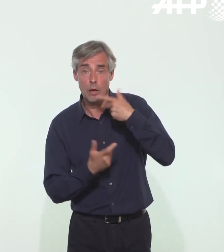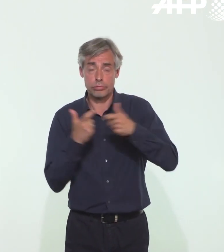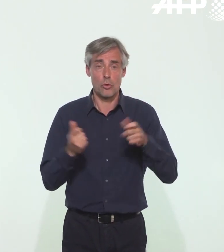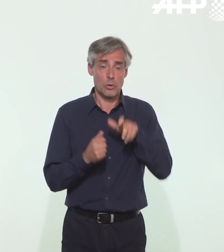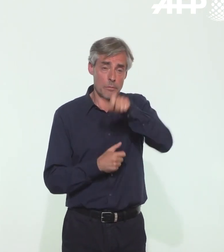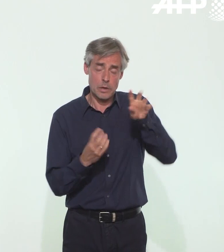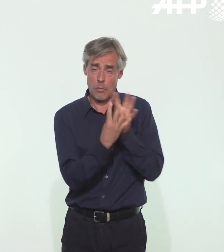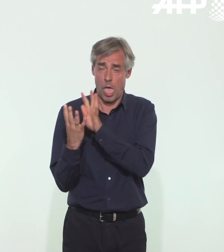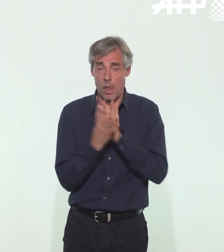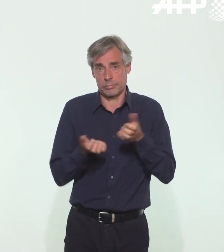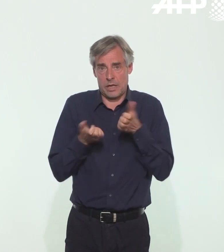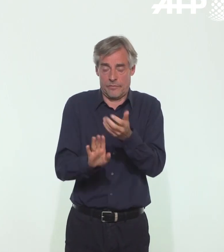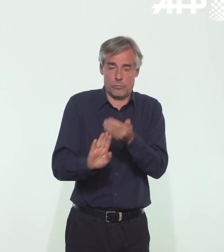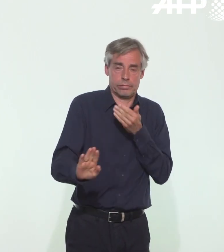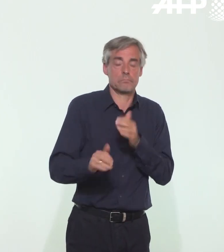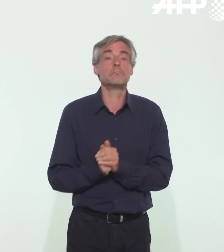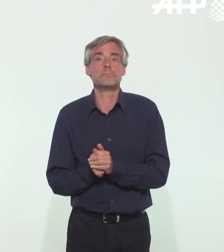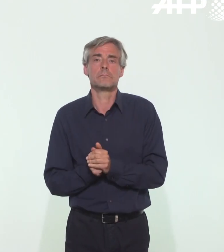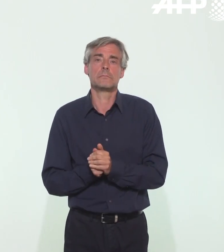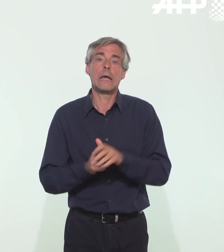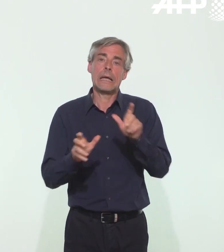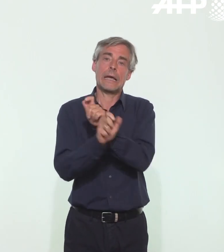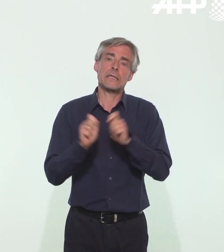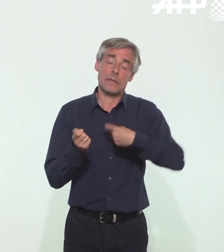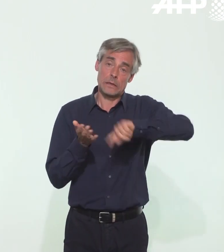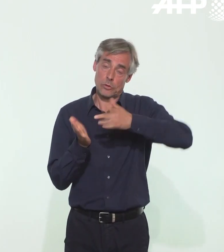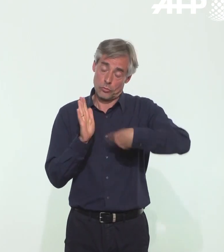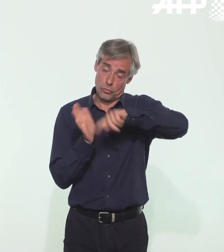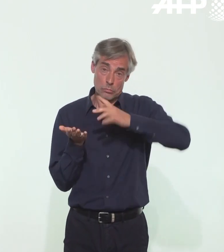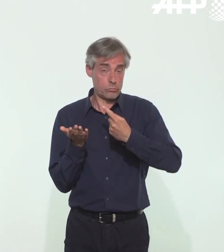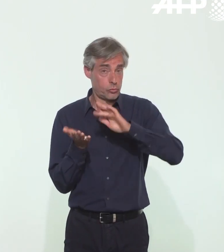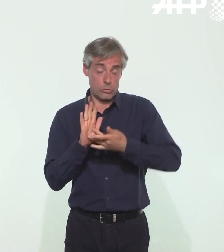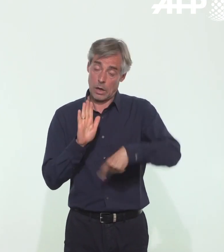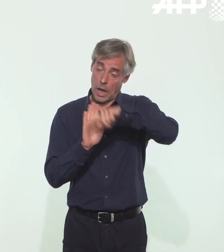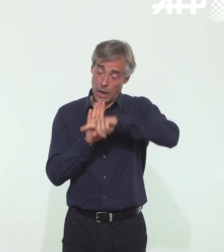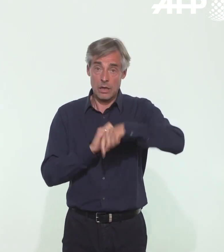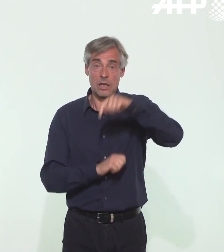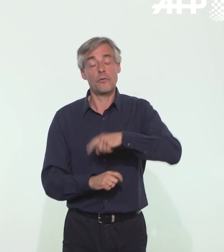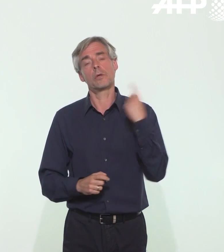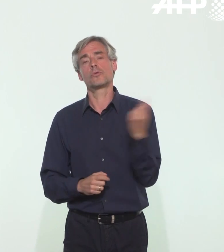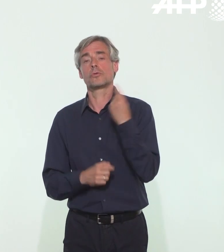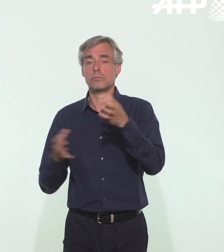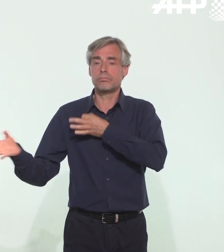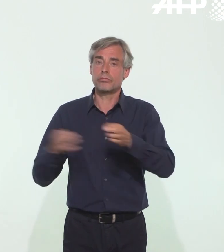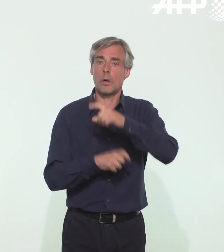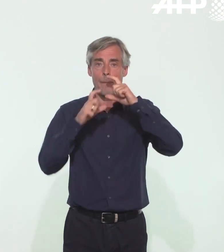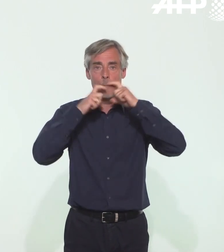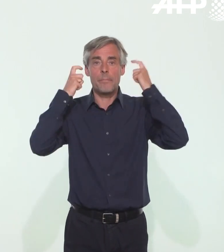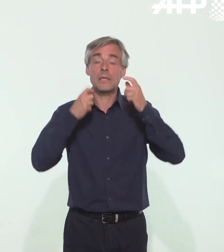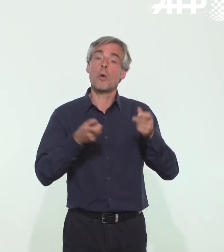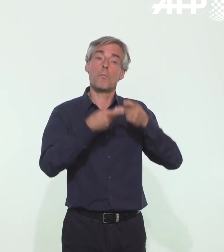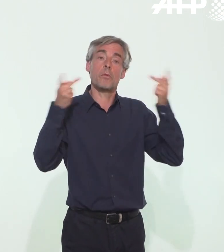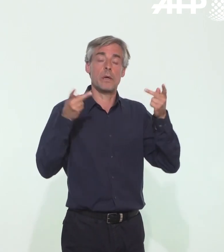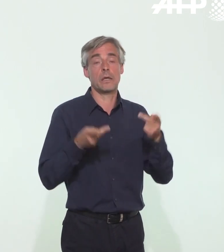beaucoup de promiscuité. Respecter scrupuleusement l'ensemble des mesures en barrière et porter systématiquement un masque grand public en